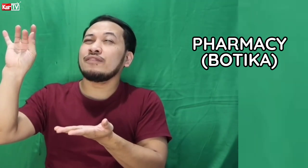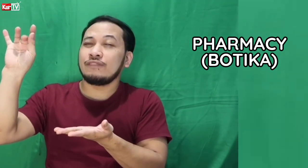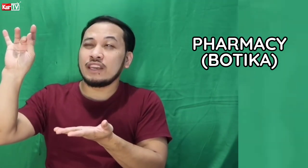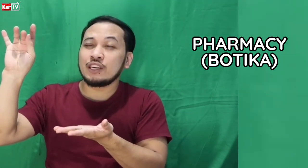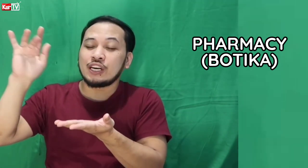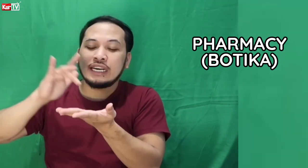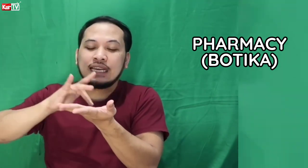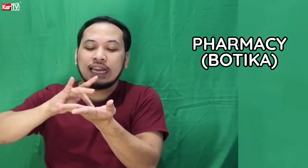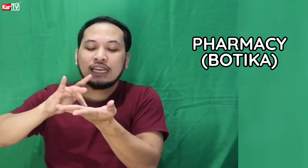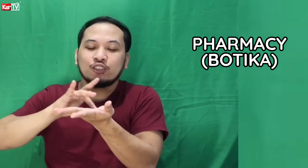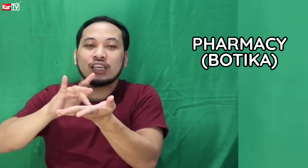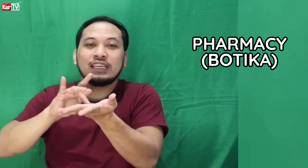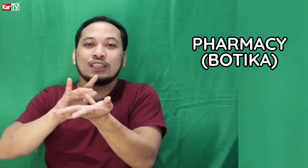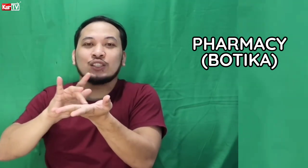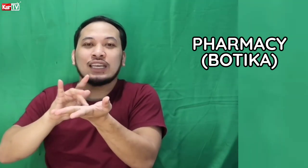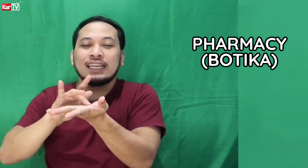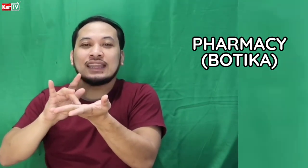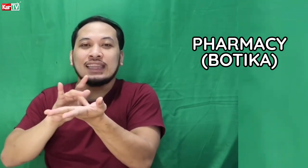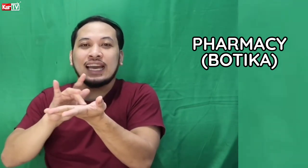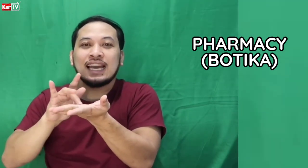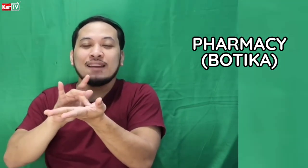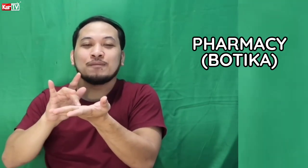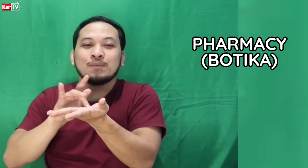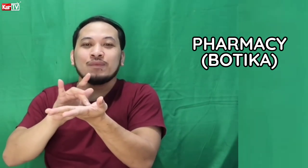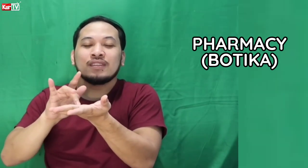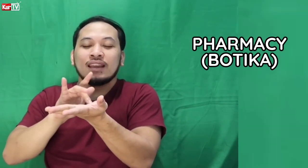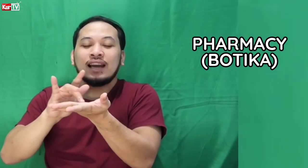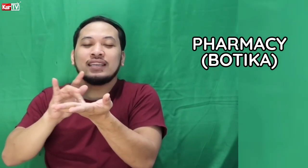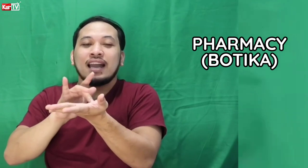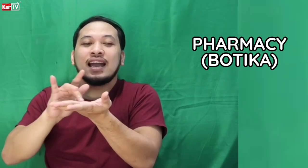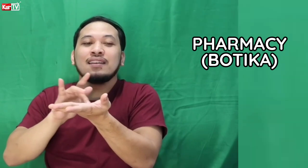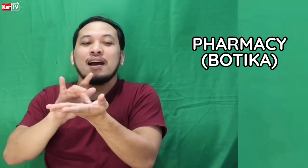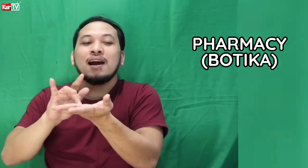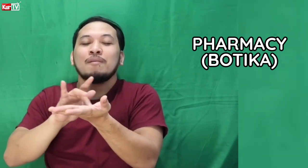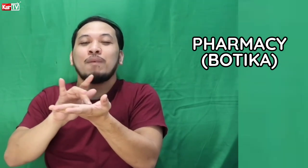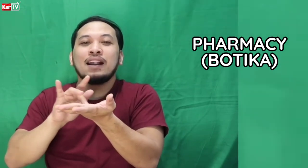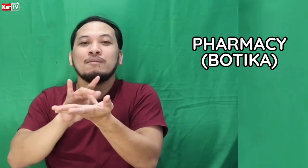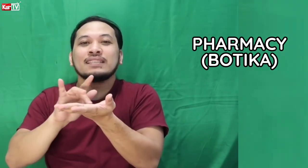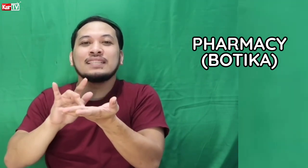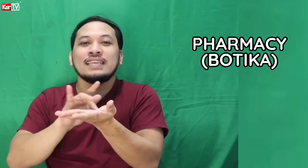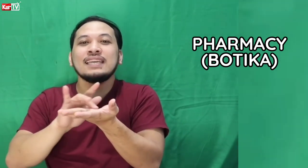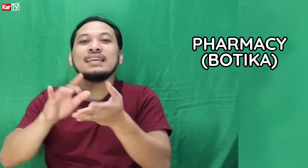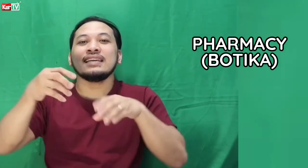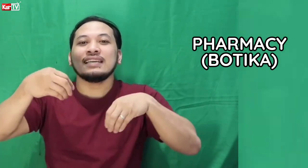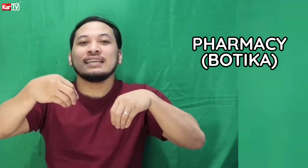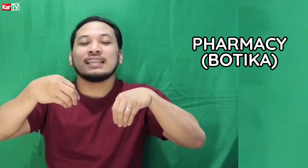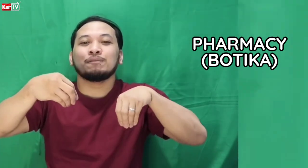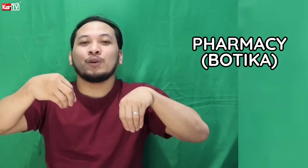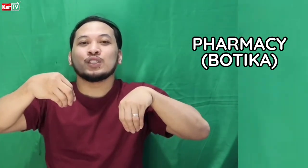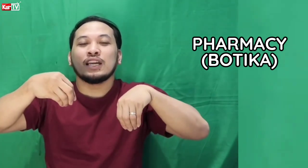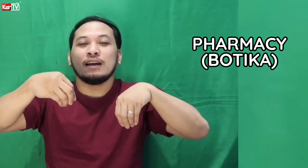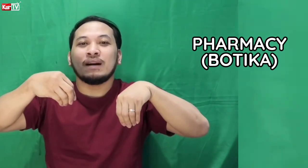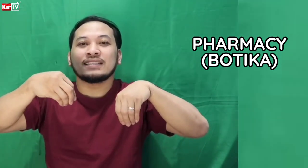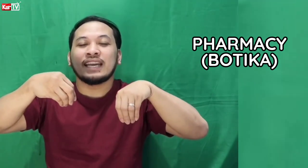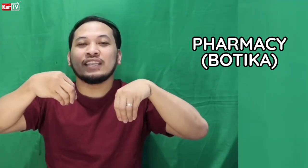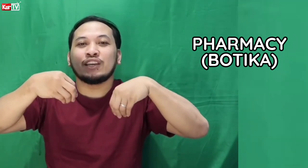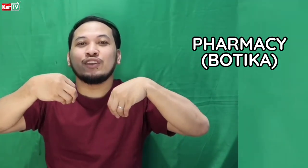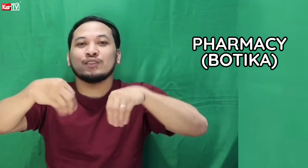finger, ilagay nyo siya dito sa gitna. Ayan. Pharmacy. Tapos, mag-sign kayo ng